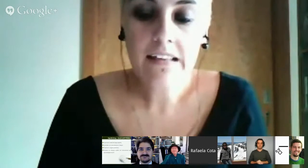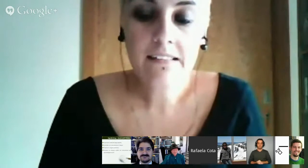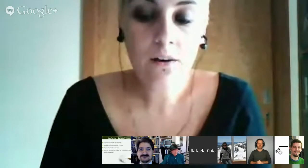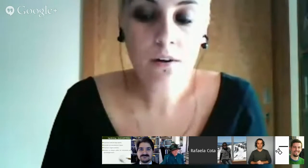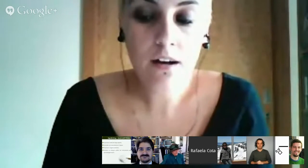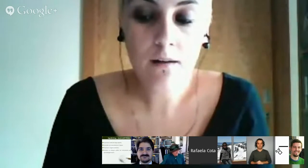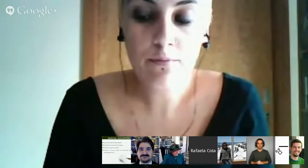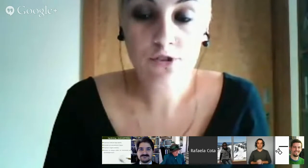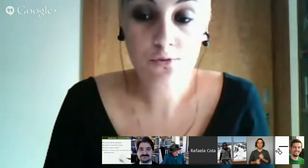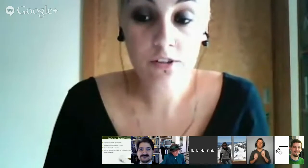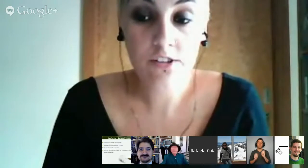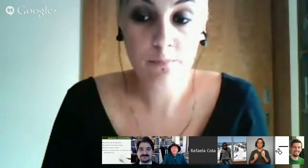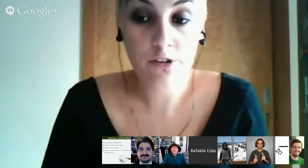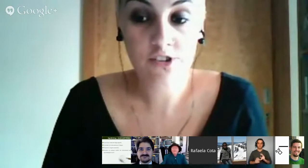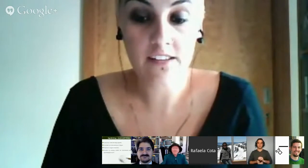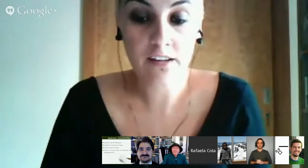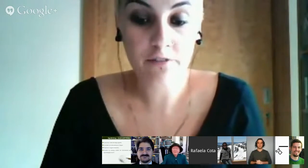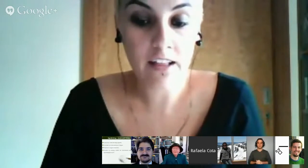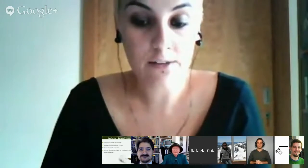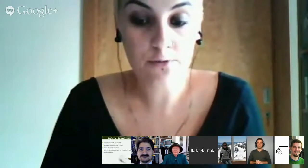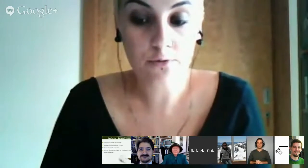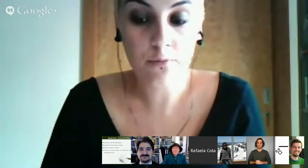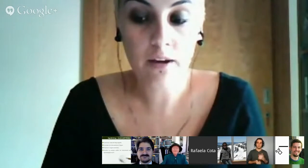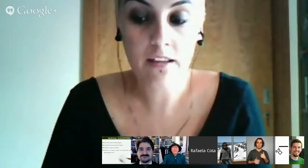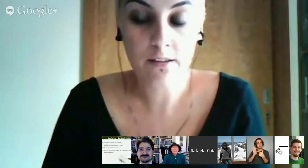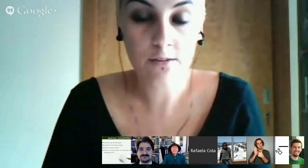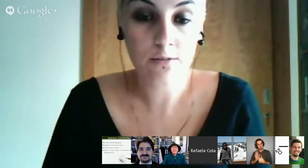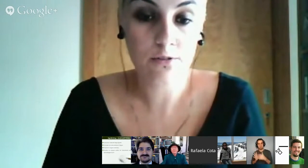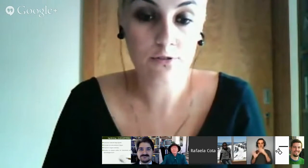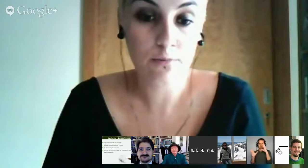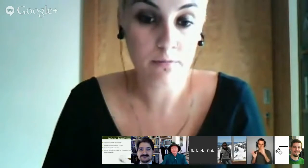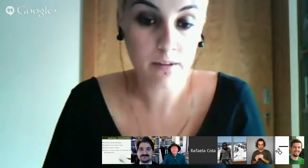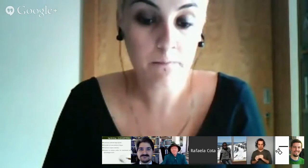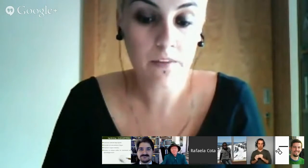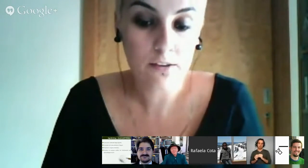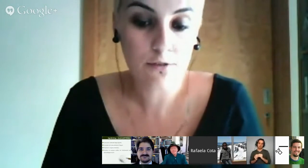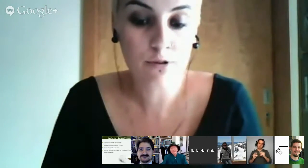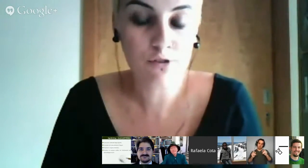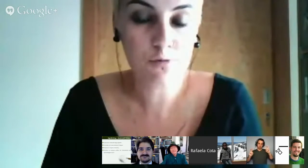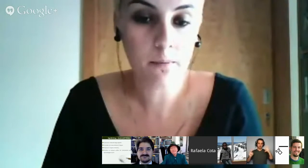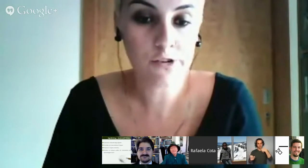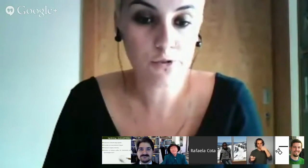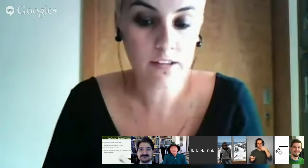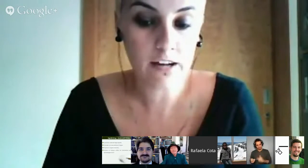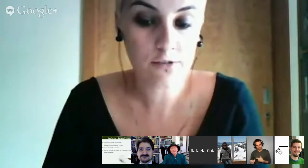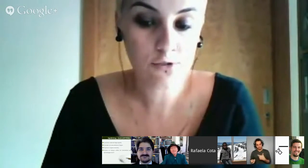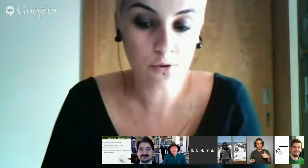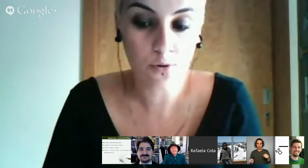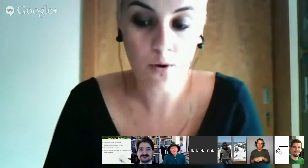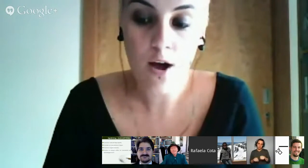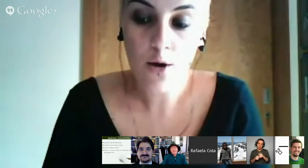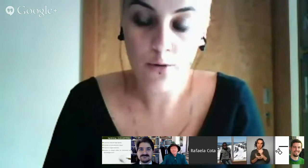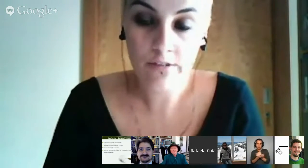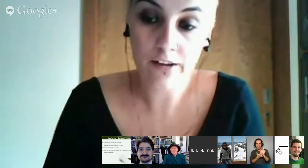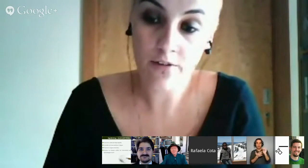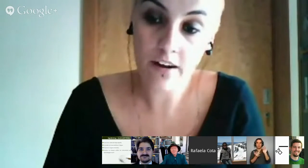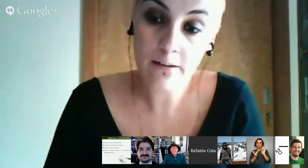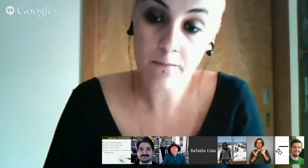Então, posto isto e depois de já ter falado um bocadinho sobre mim e sobre os meus primeiros contactos com o SignWriting